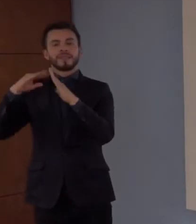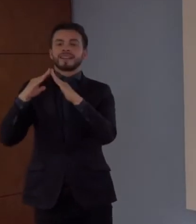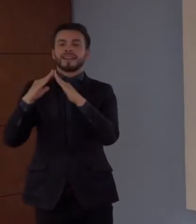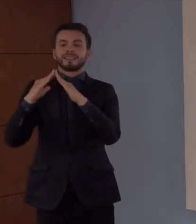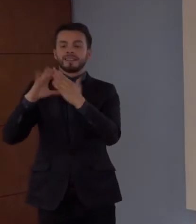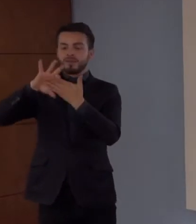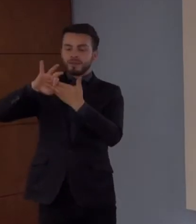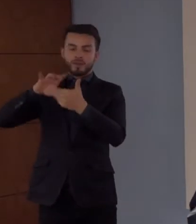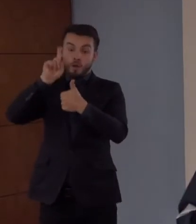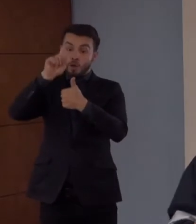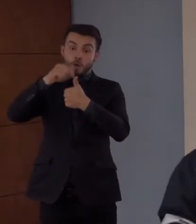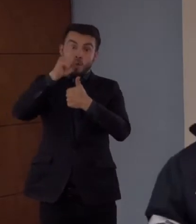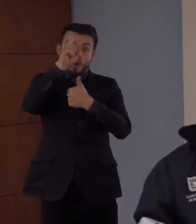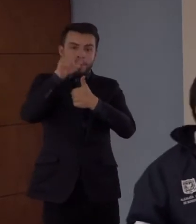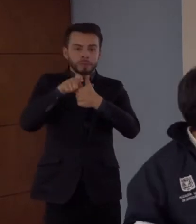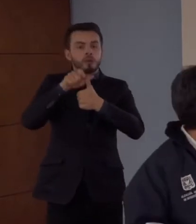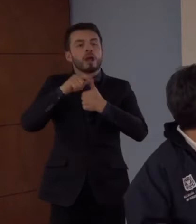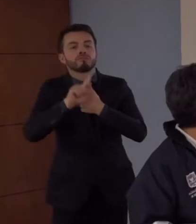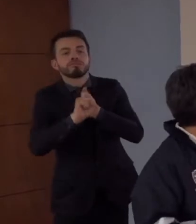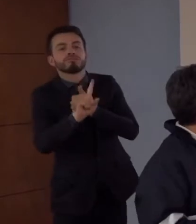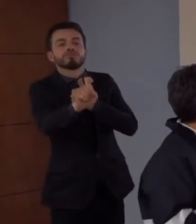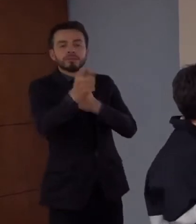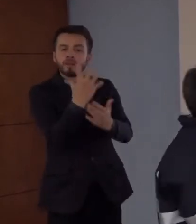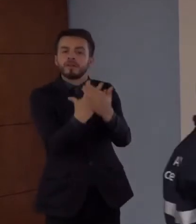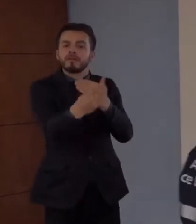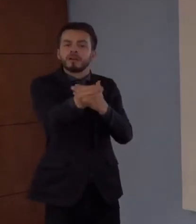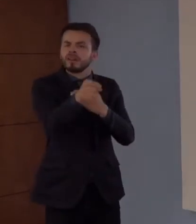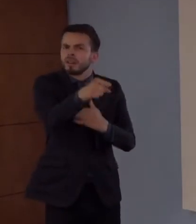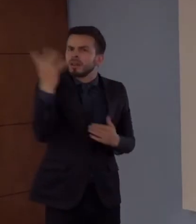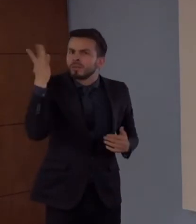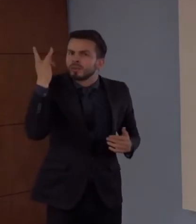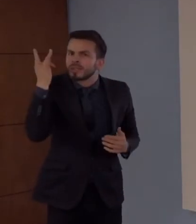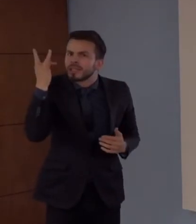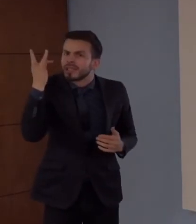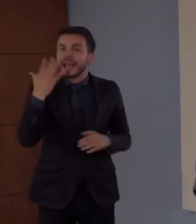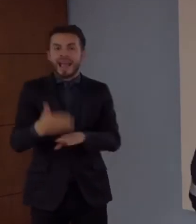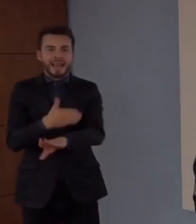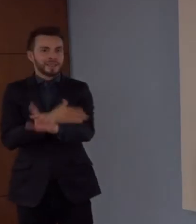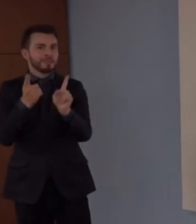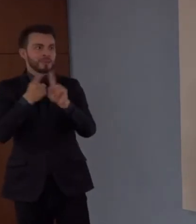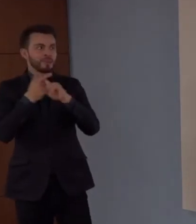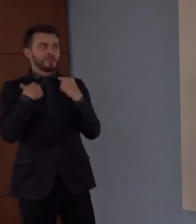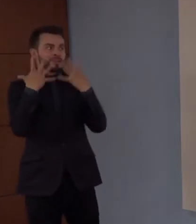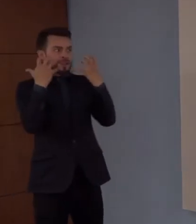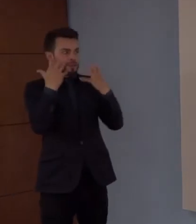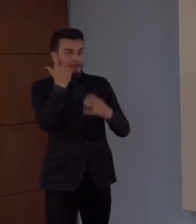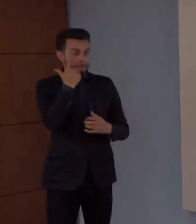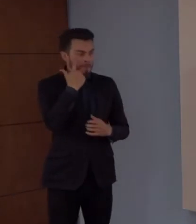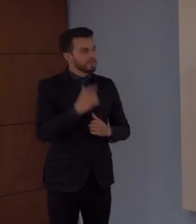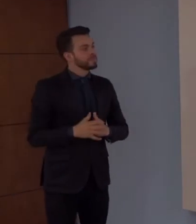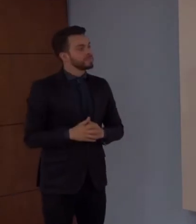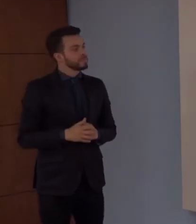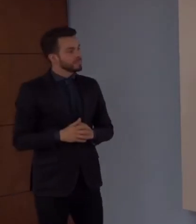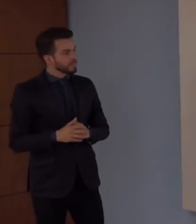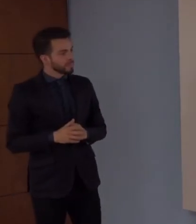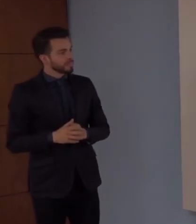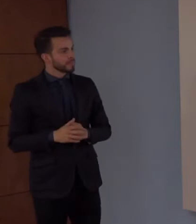¿A qué salió? Eso era lo que más nos interesaba entender. Y miren ustedes, miren ustedes este